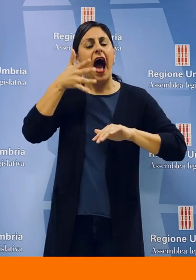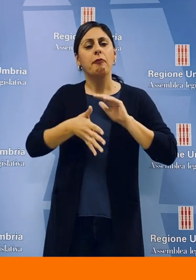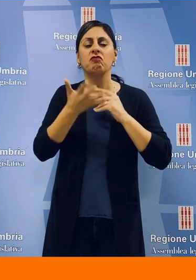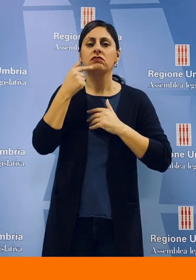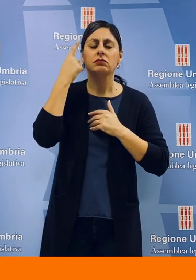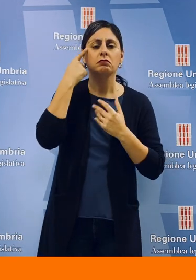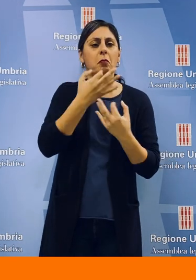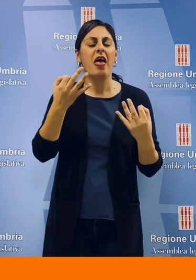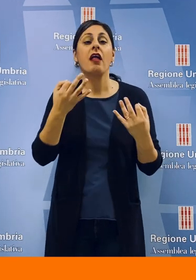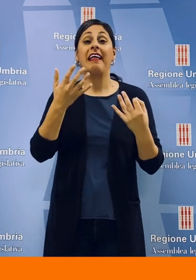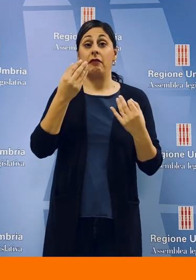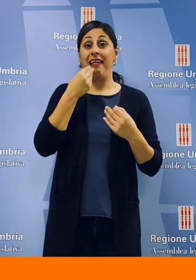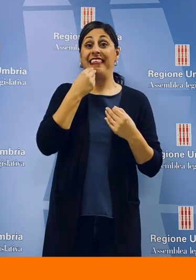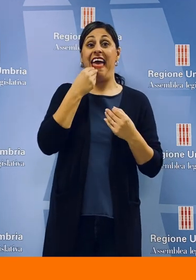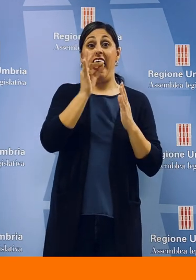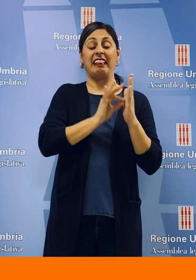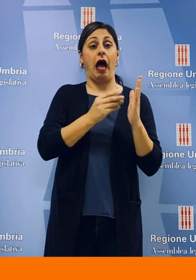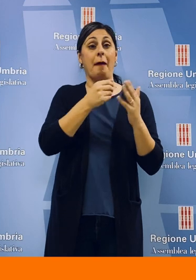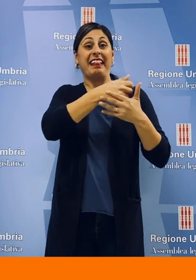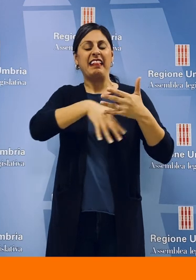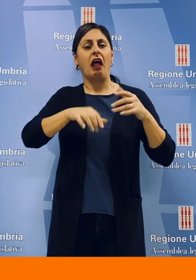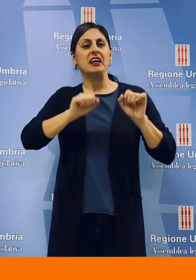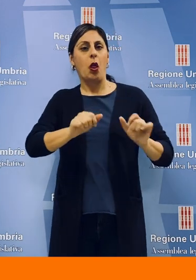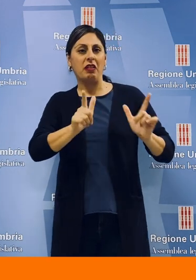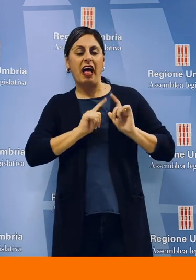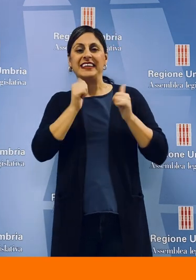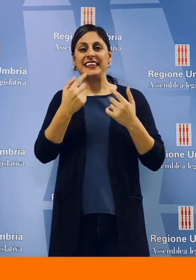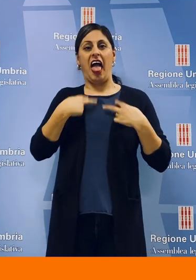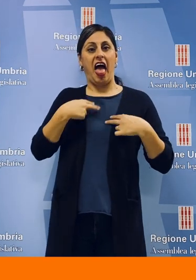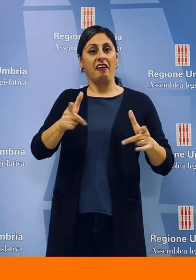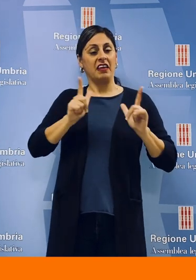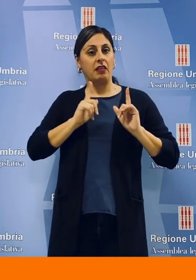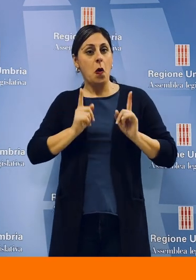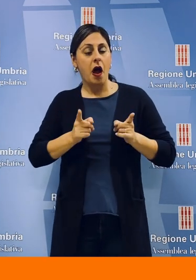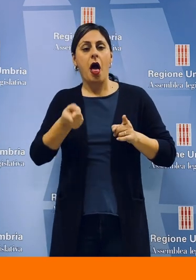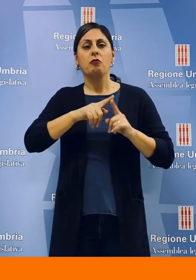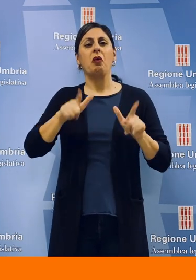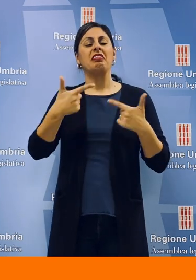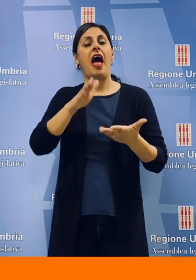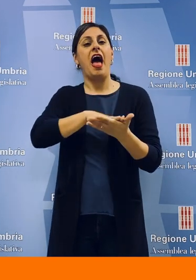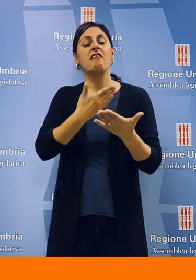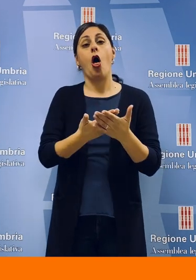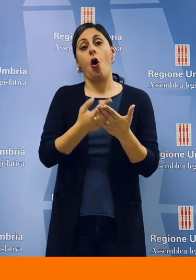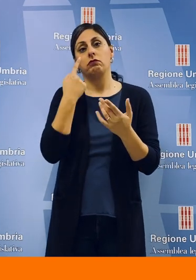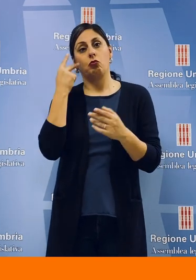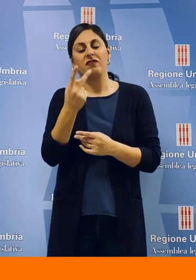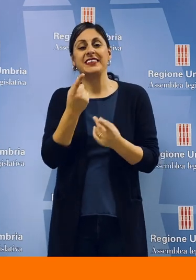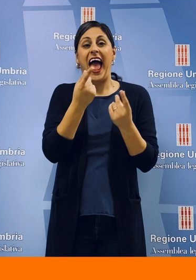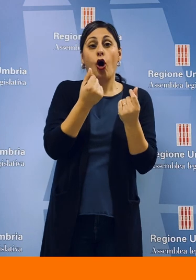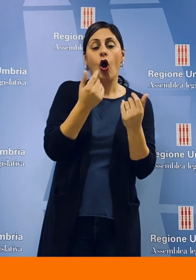l'approfondimento della conoscenza degli effetti della dieta mediterranea sulla salute e sugli stili di vita, la valorizzazione degli aspetti economici,